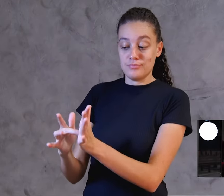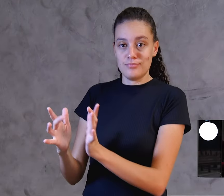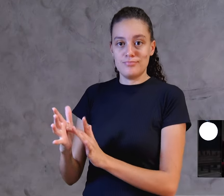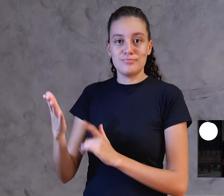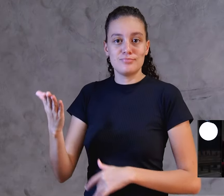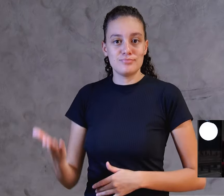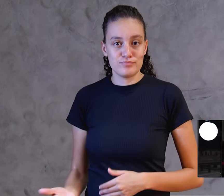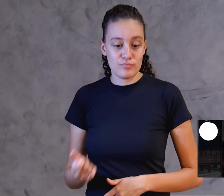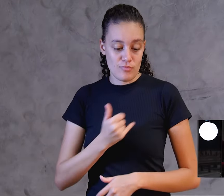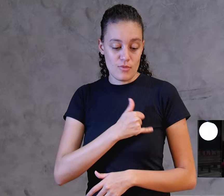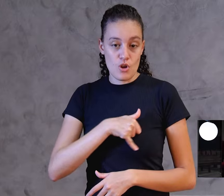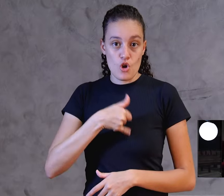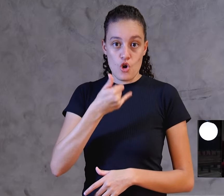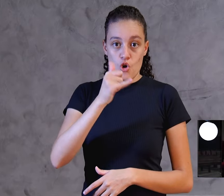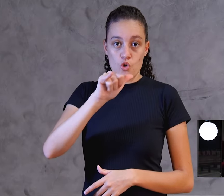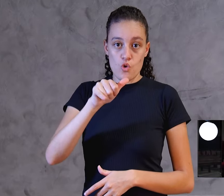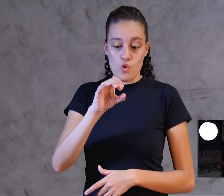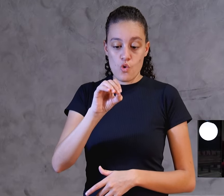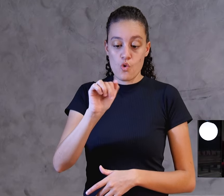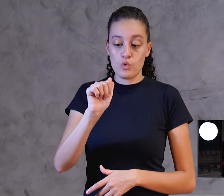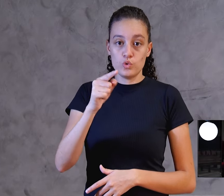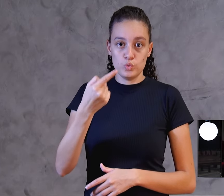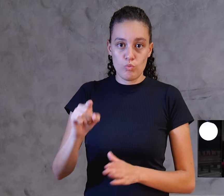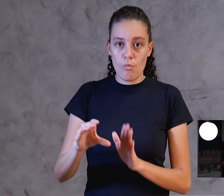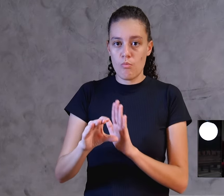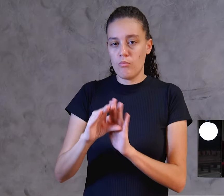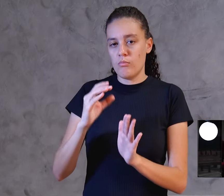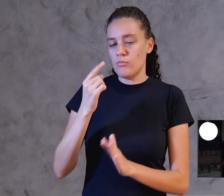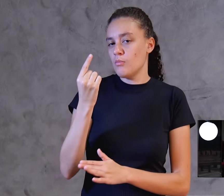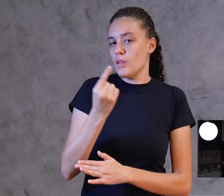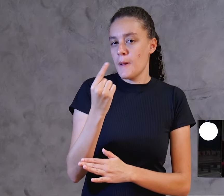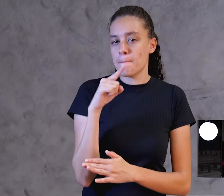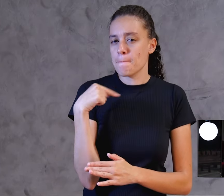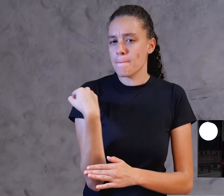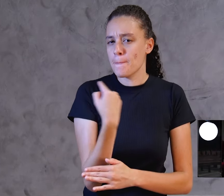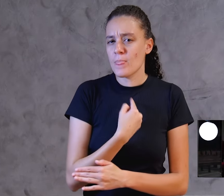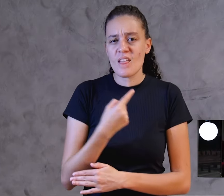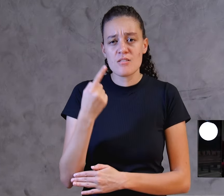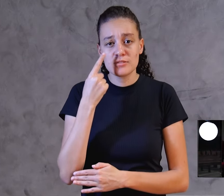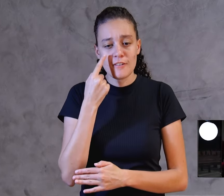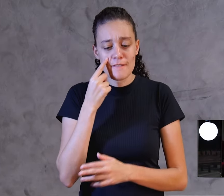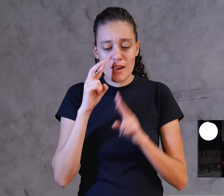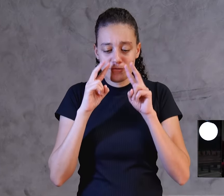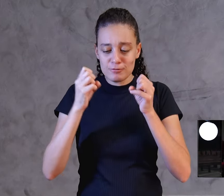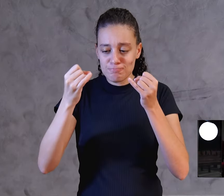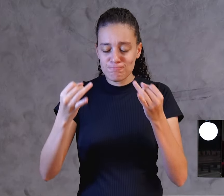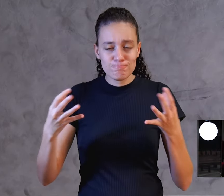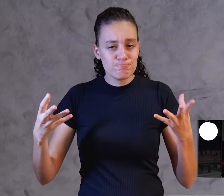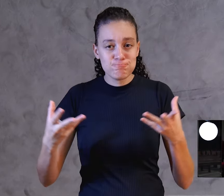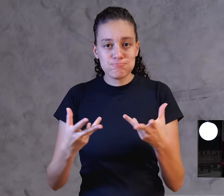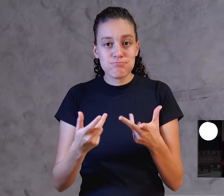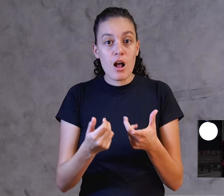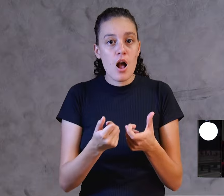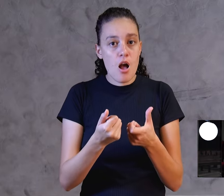capítulo 1, nós vemos isso aqui maravilhosamente bem explicado